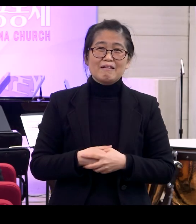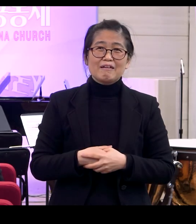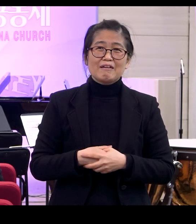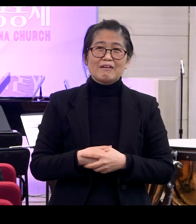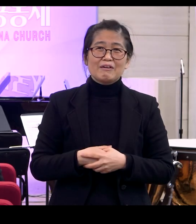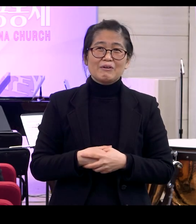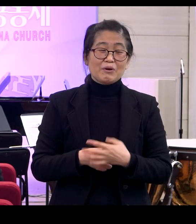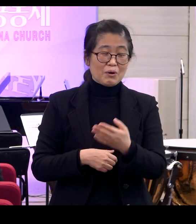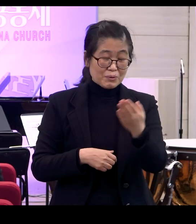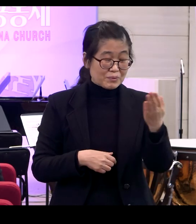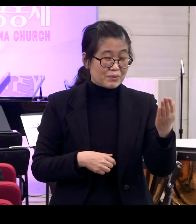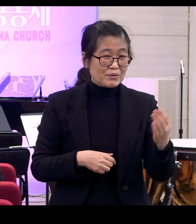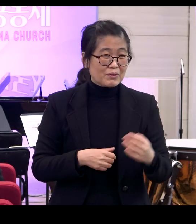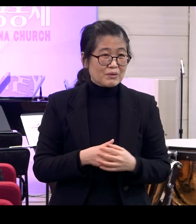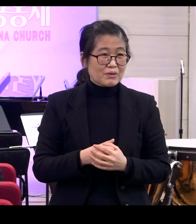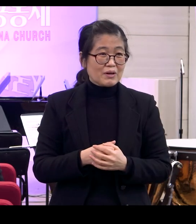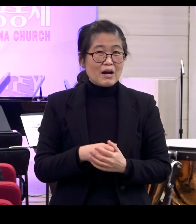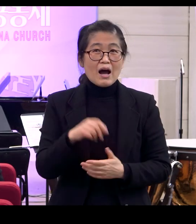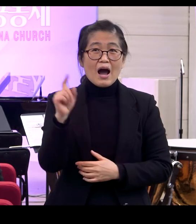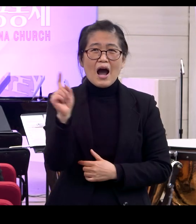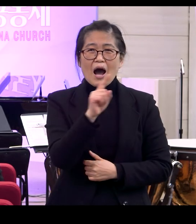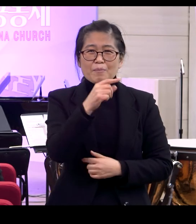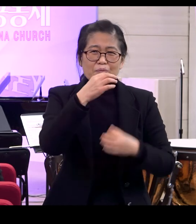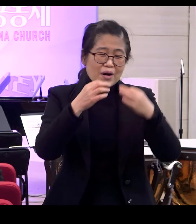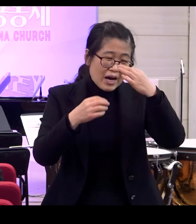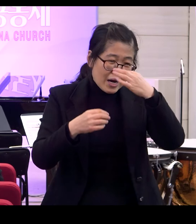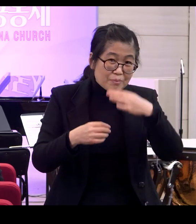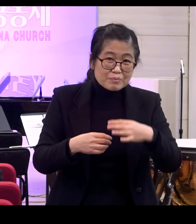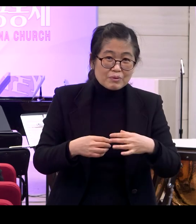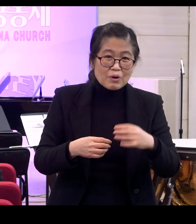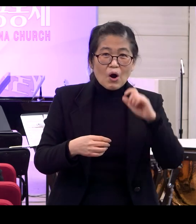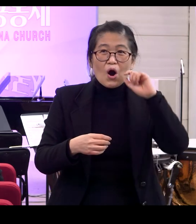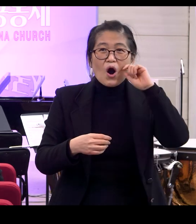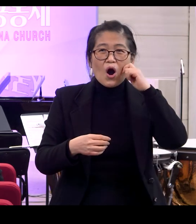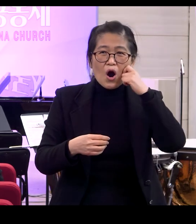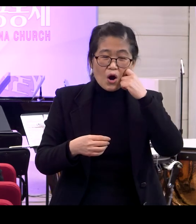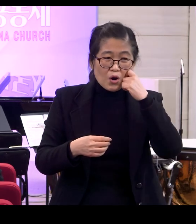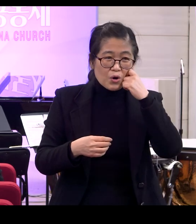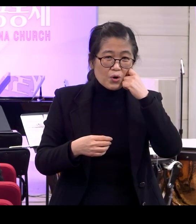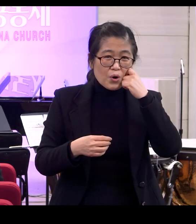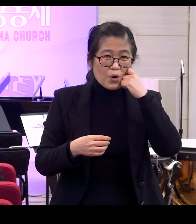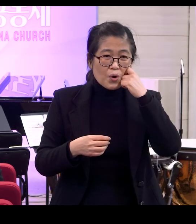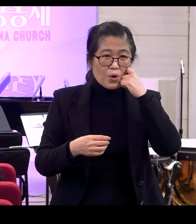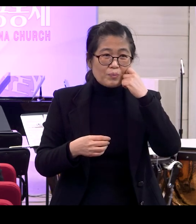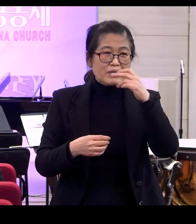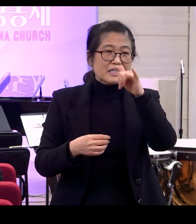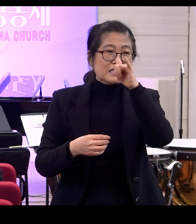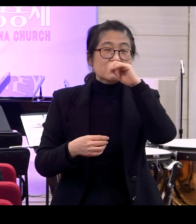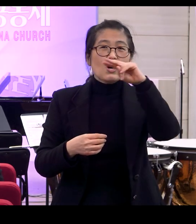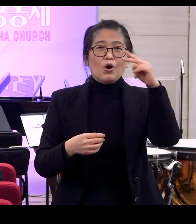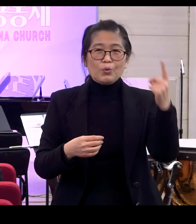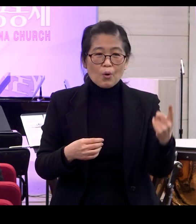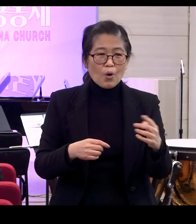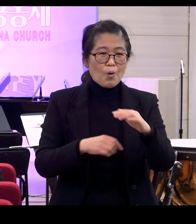아니요 여러분 아무리 힘들고 아무리 어려운 이야기 할 때도 우리는 그 모든 것 가운데